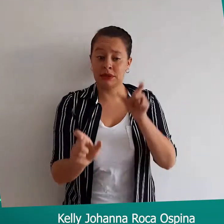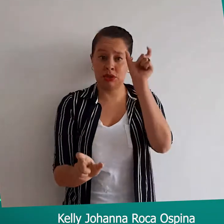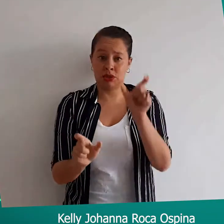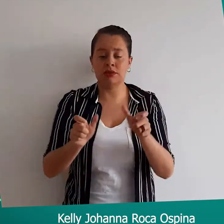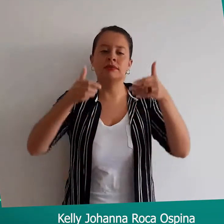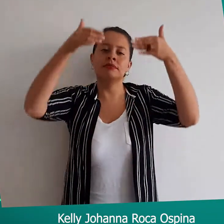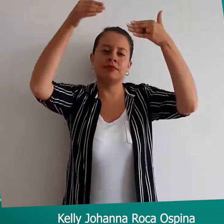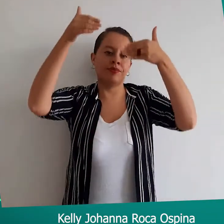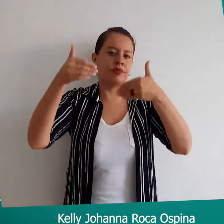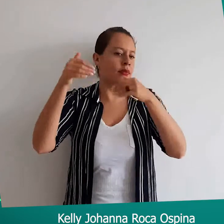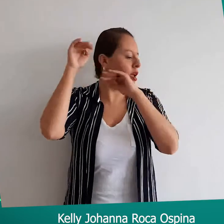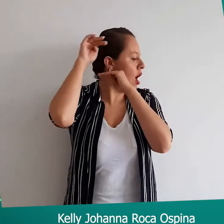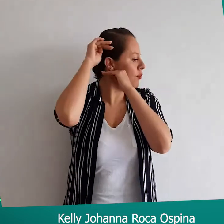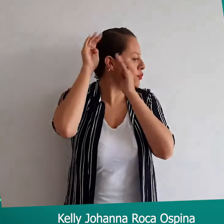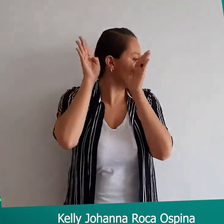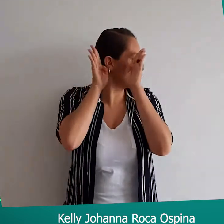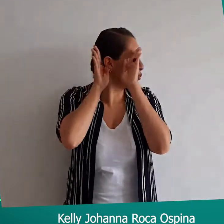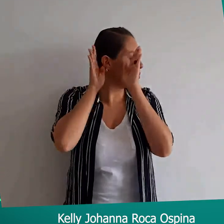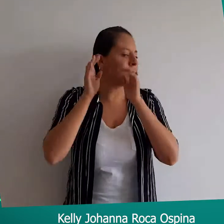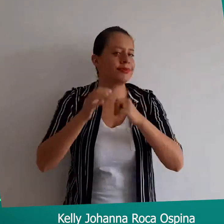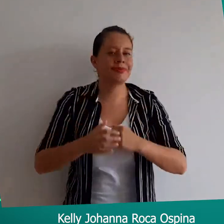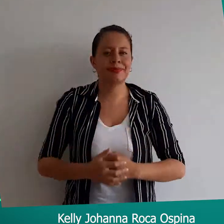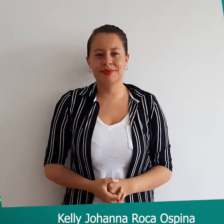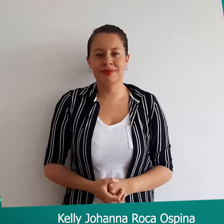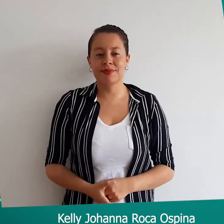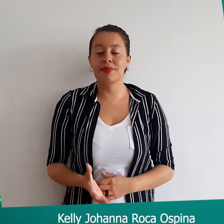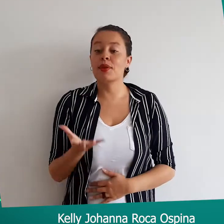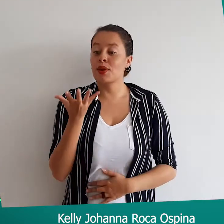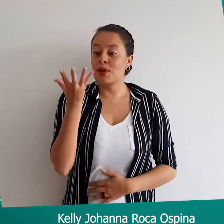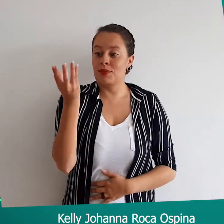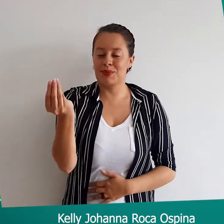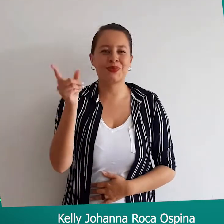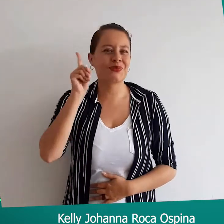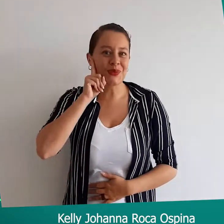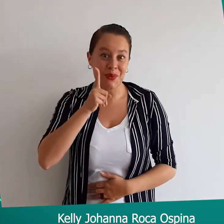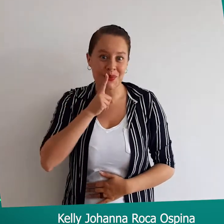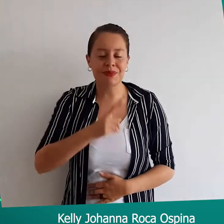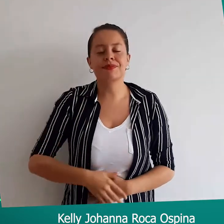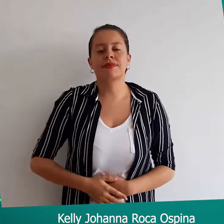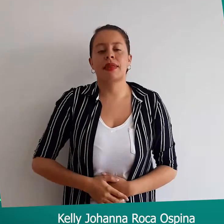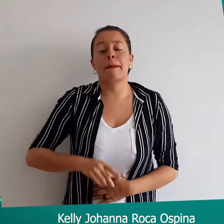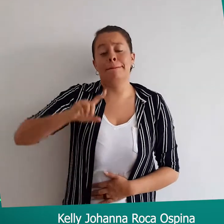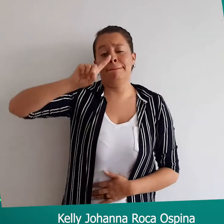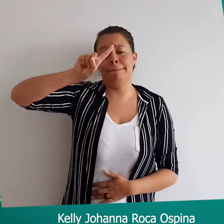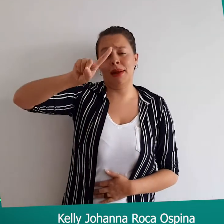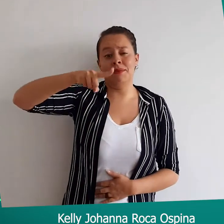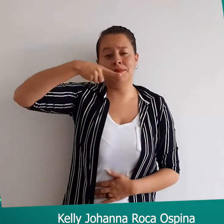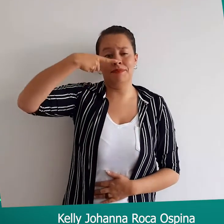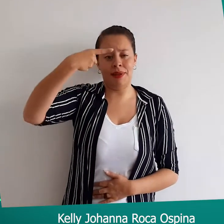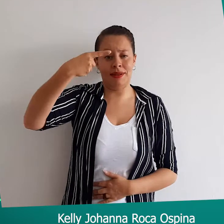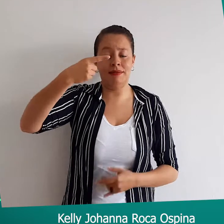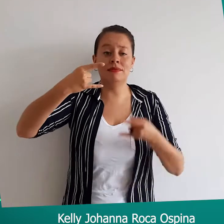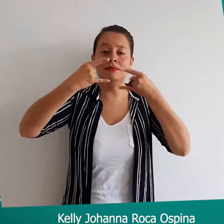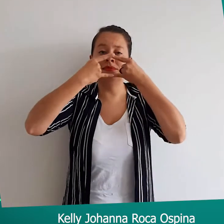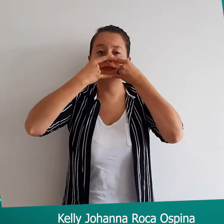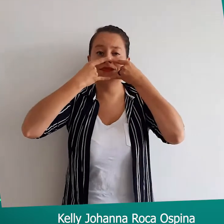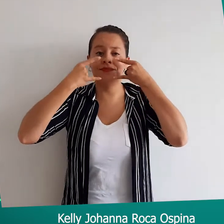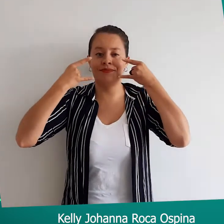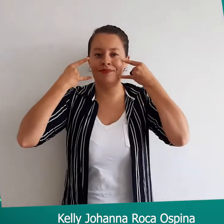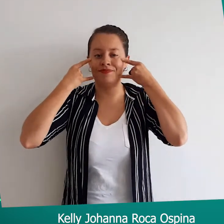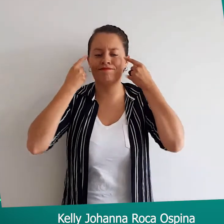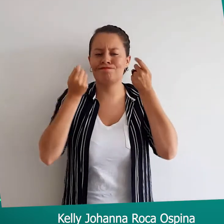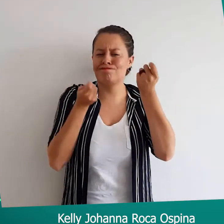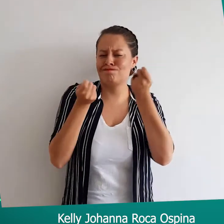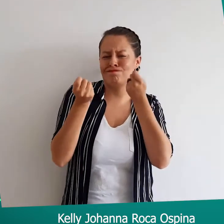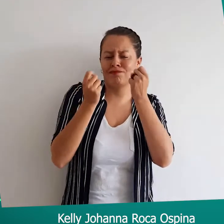Personas con discapacidad auditiva Personas sordas Primero, para interactuar con